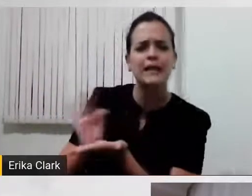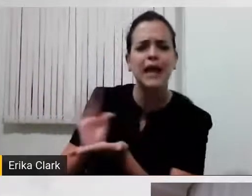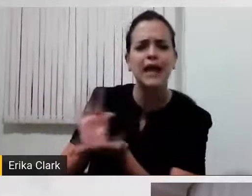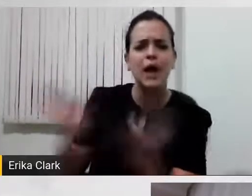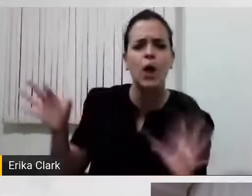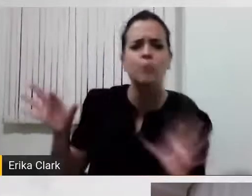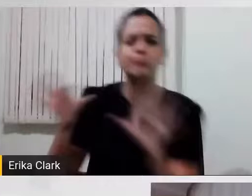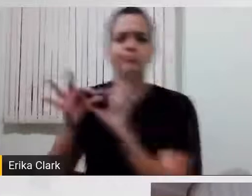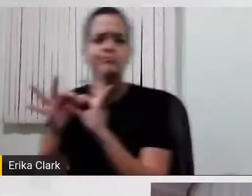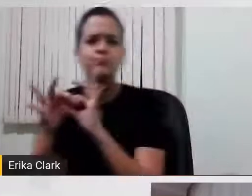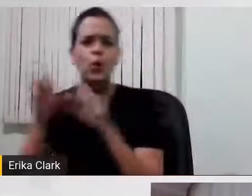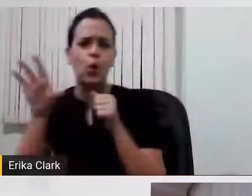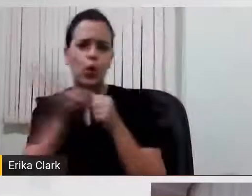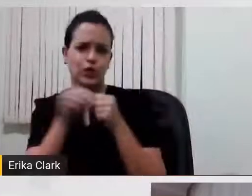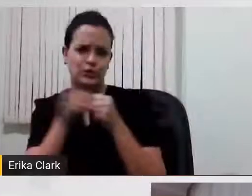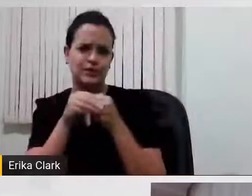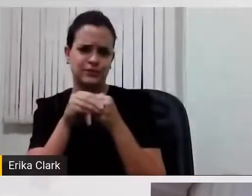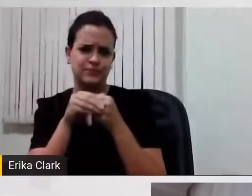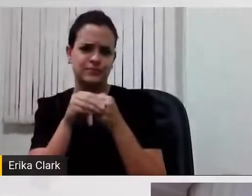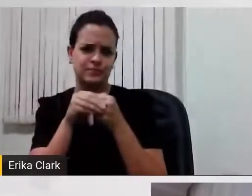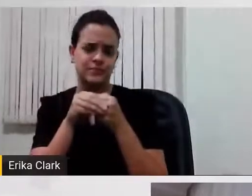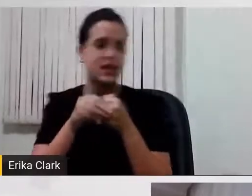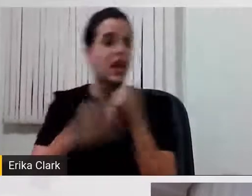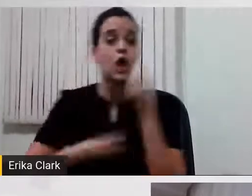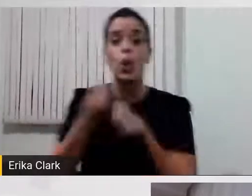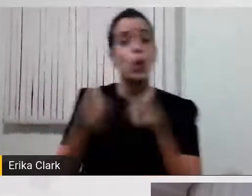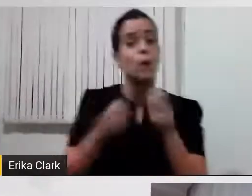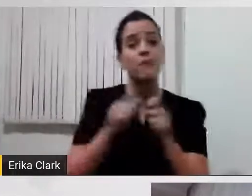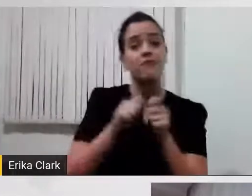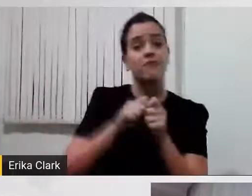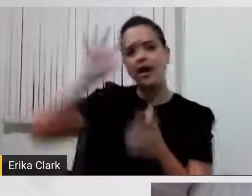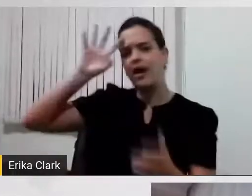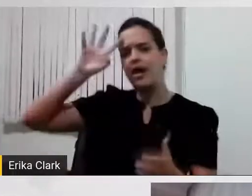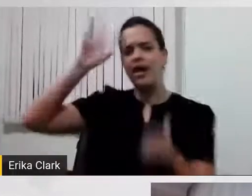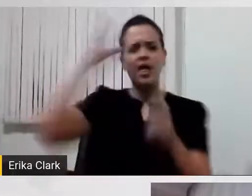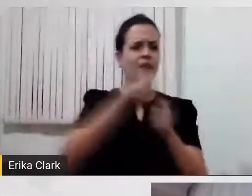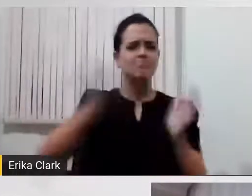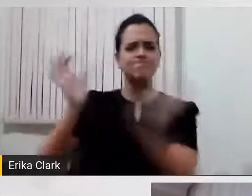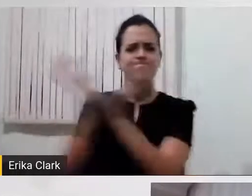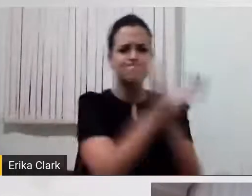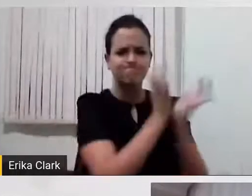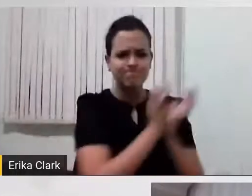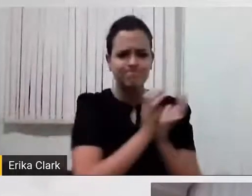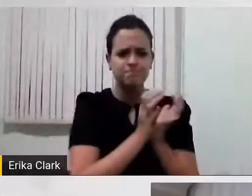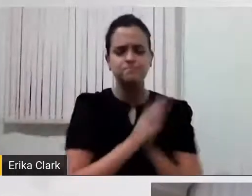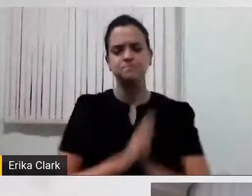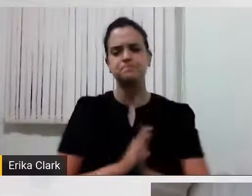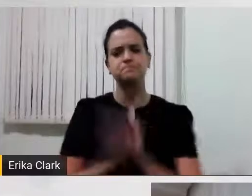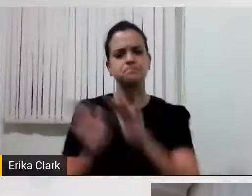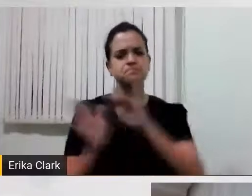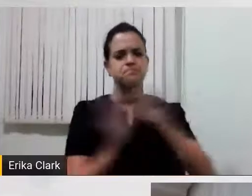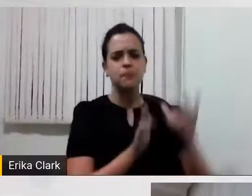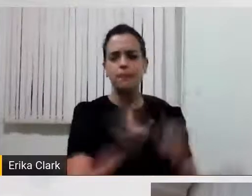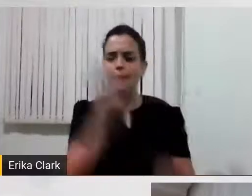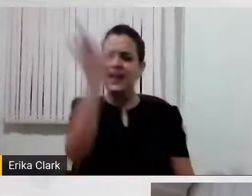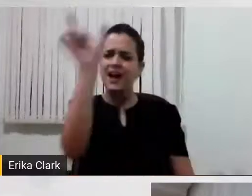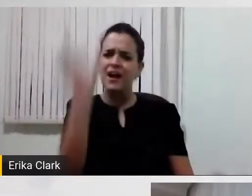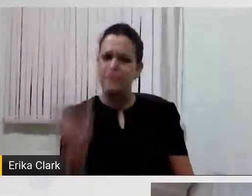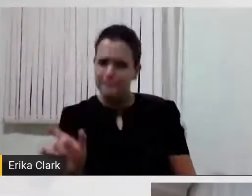jeito de fazer que resolve situações. pensando nas pessoas com deficiência, com mobilidade reduzida, nos